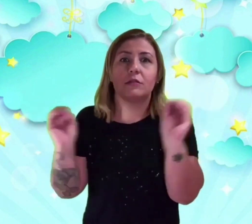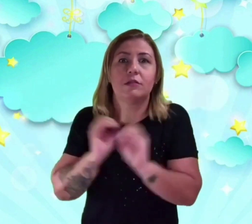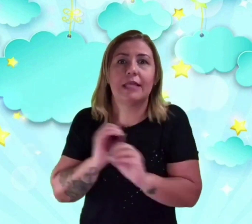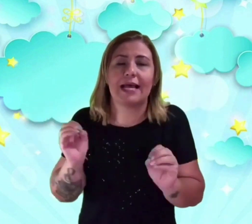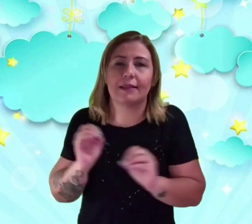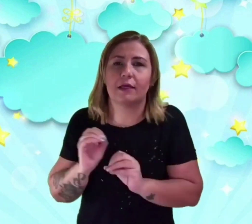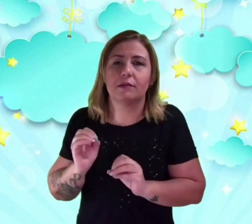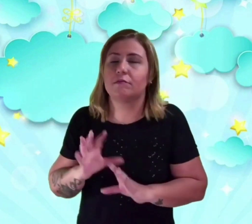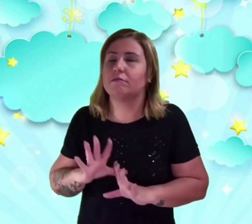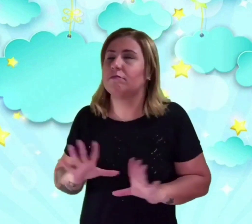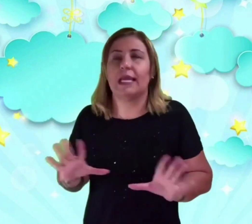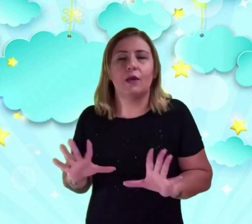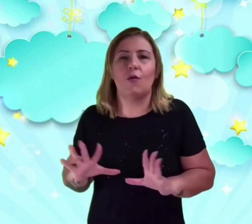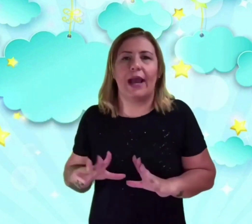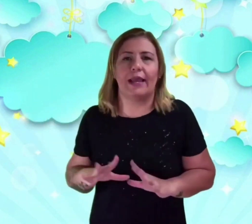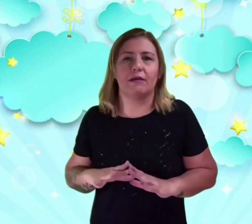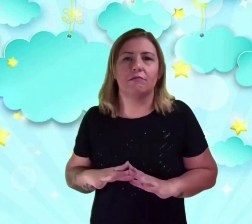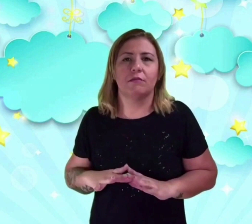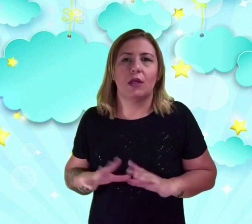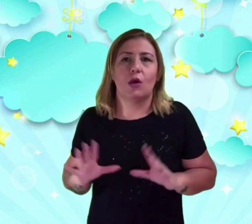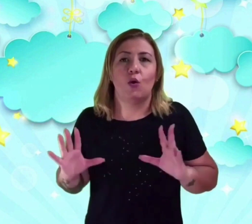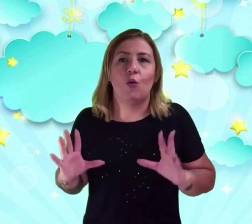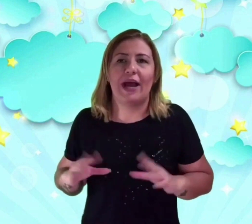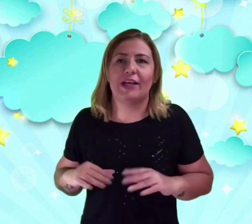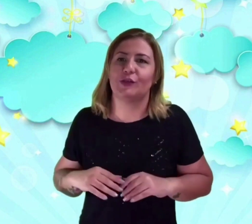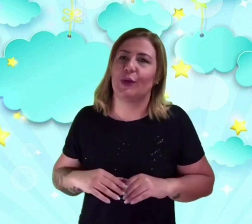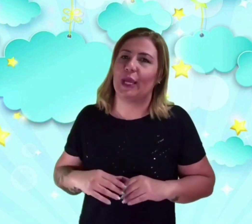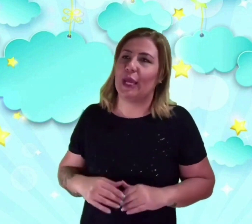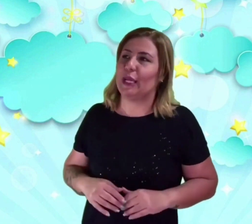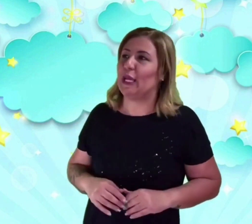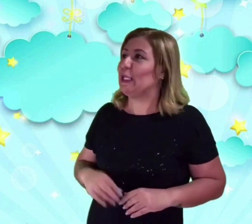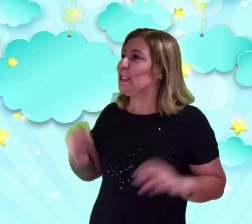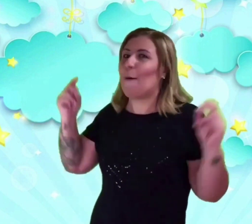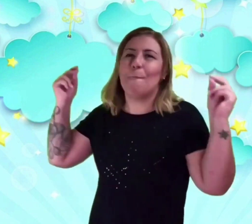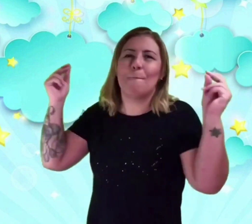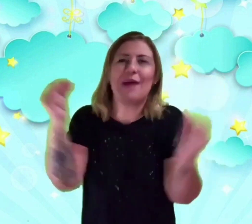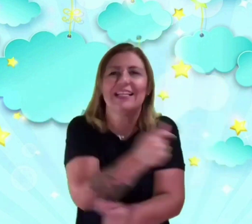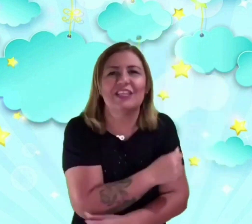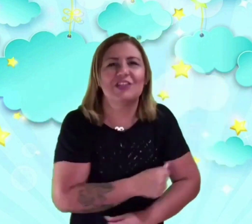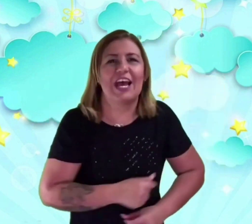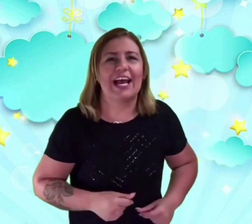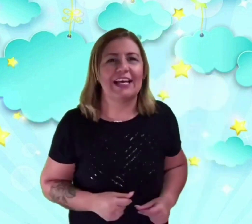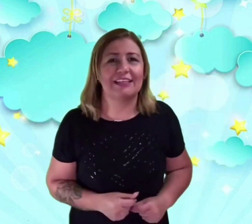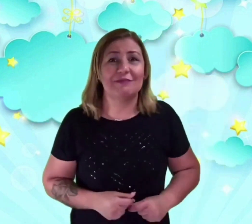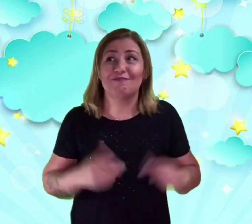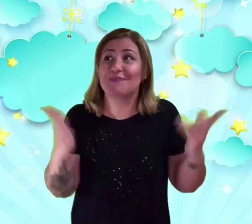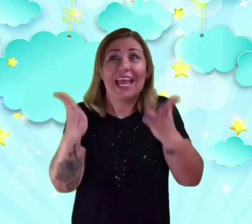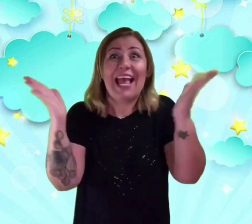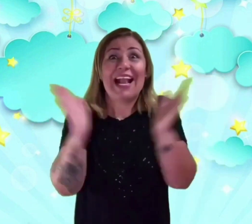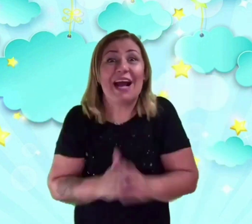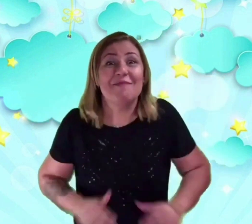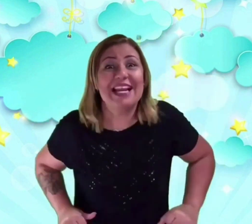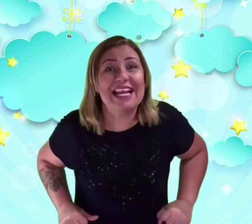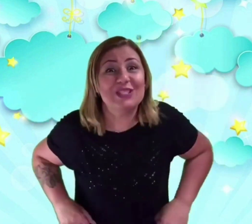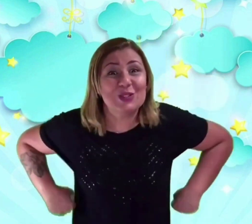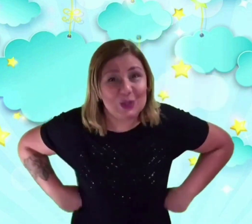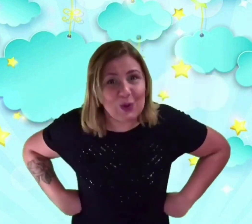Nada. Nem um ai. O astro rei, então, mata a charada. Camille é